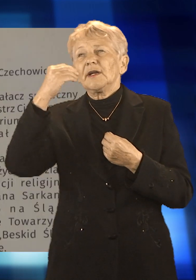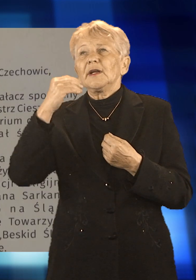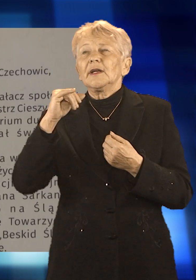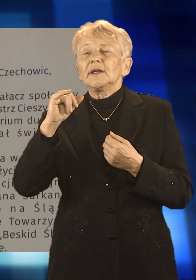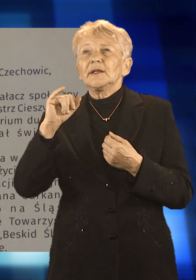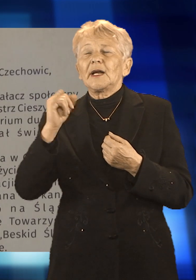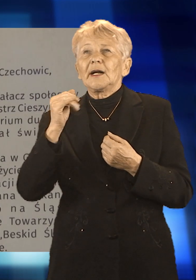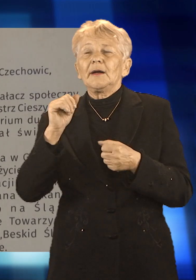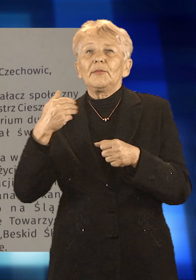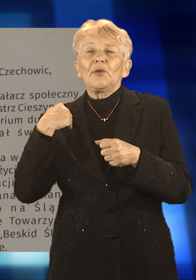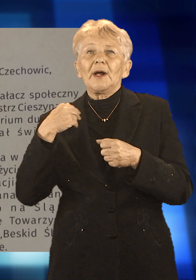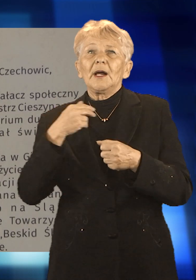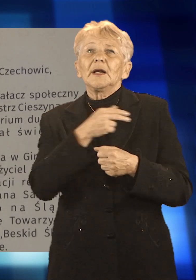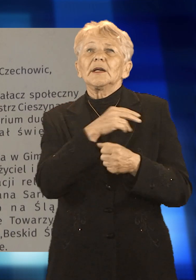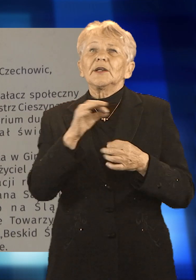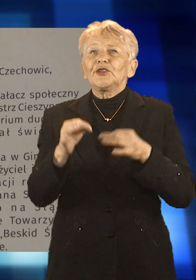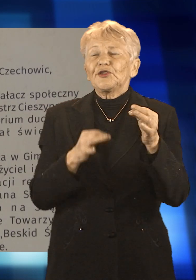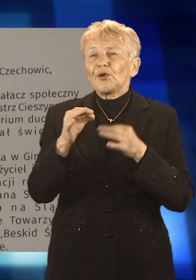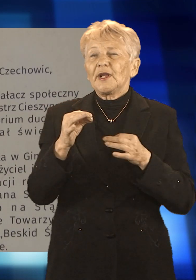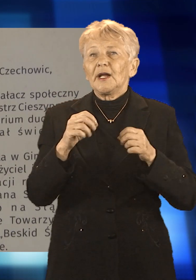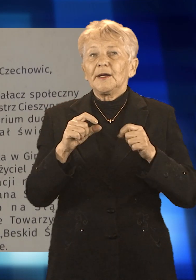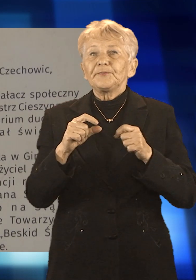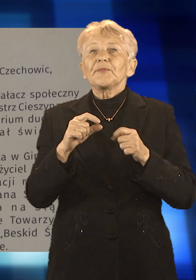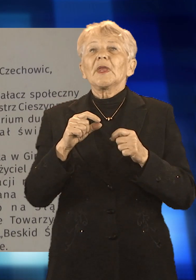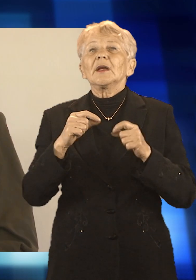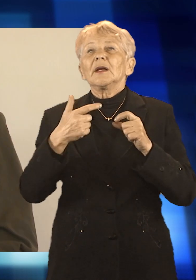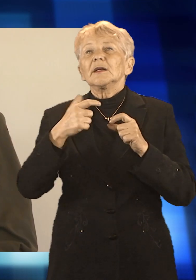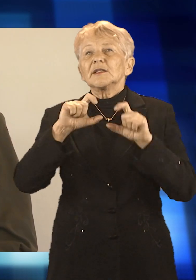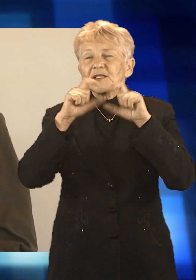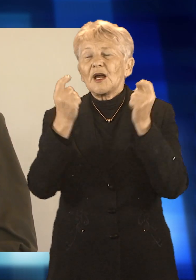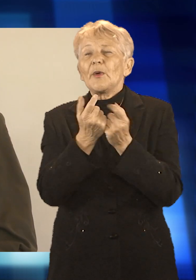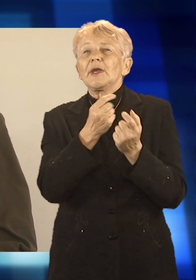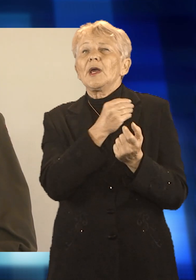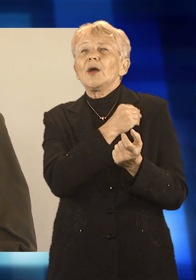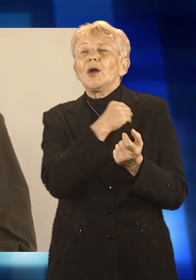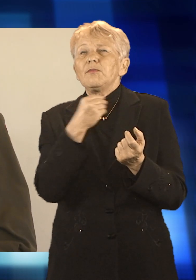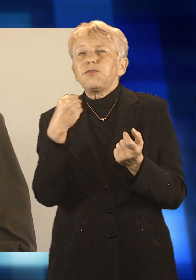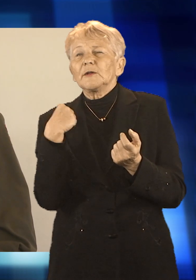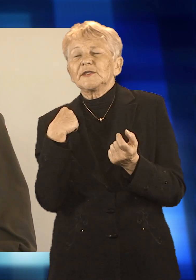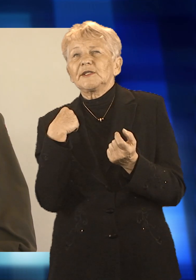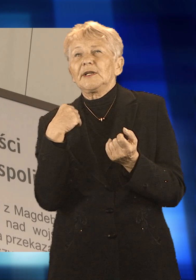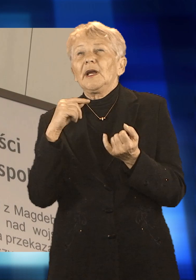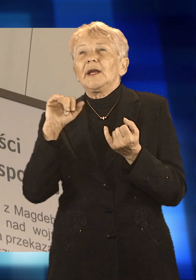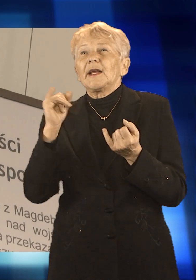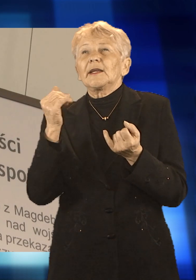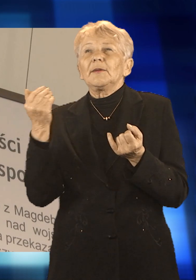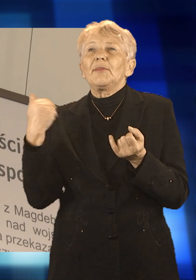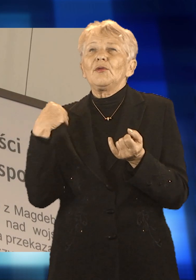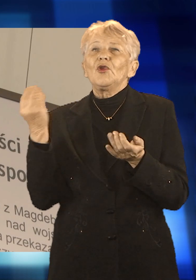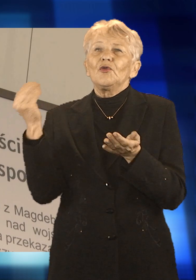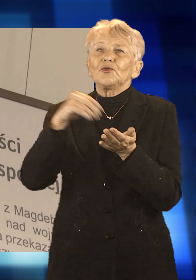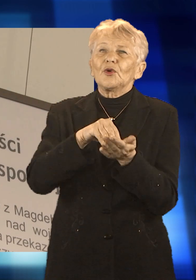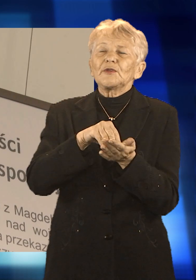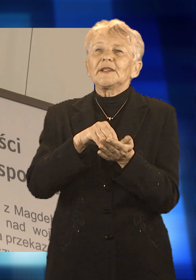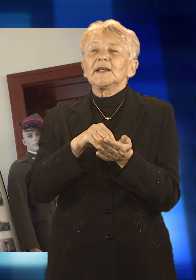dziejów od średniowiecza aż po czasy II wojny światowej i swoista lekcja patriotyzmu przypominająca także nasz lokalny wkład w odzyskanie upragnionej